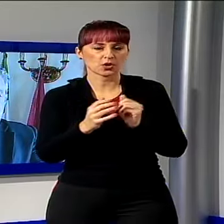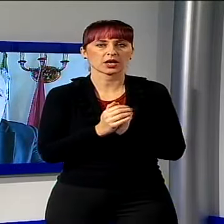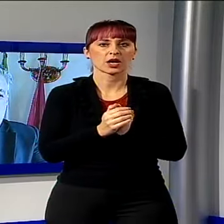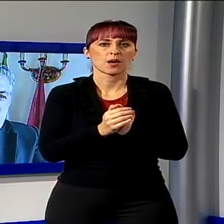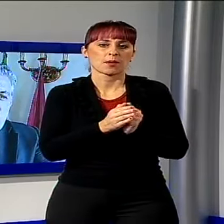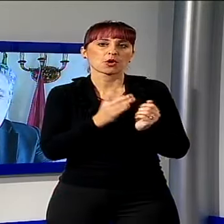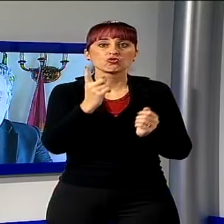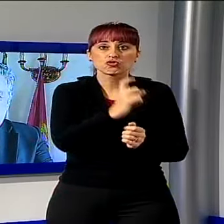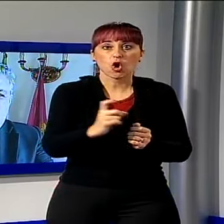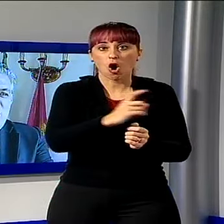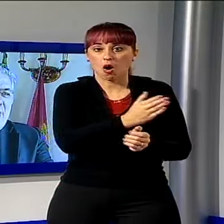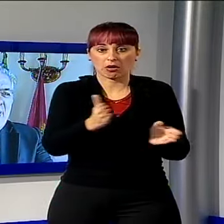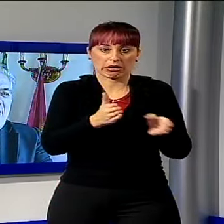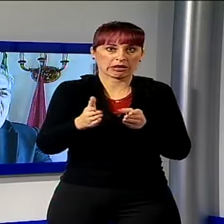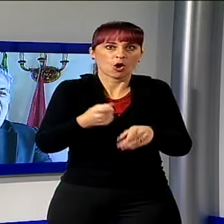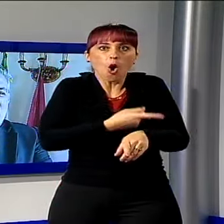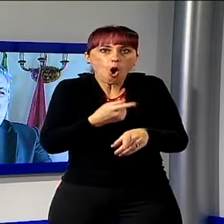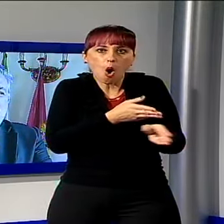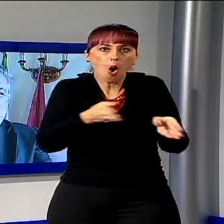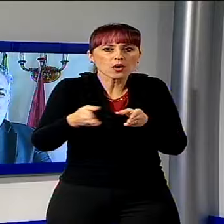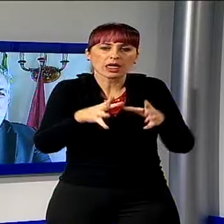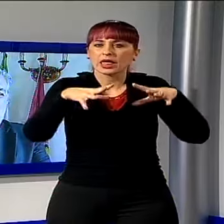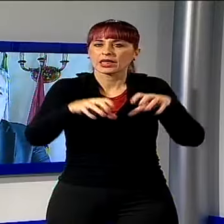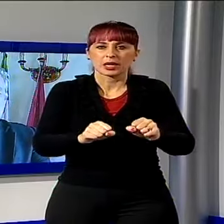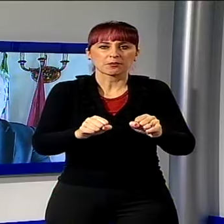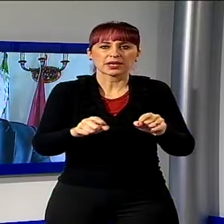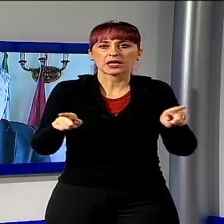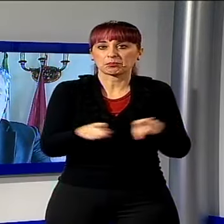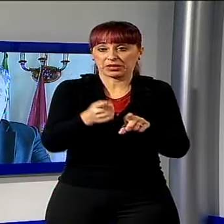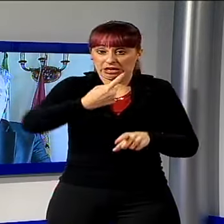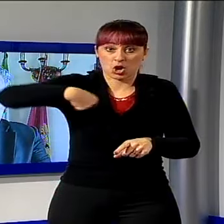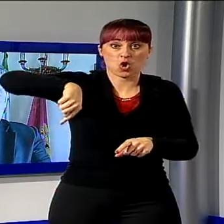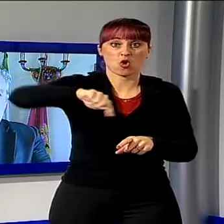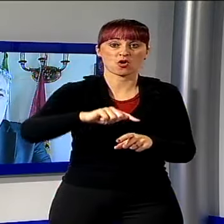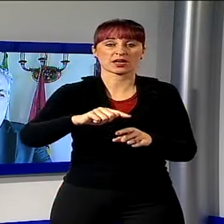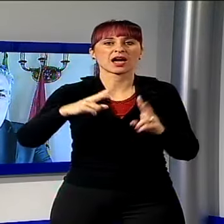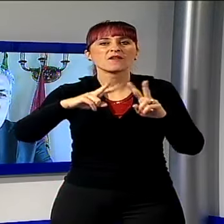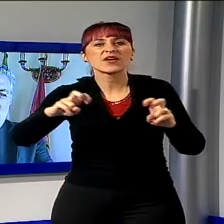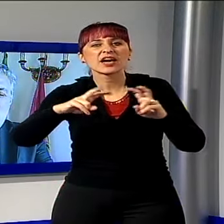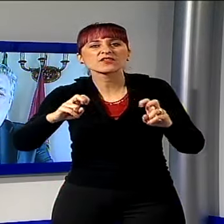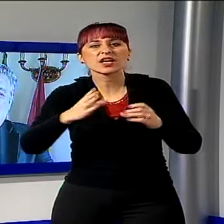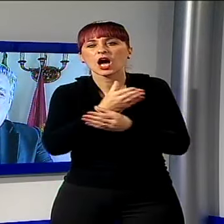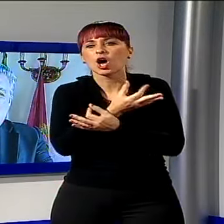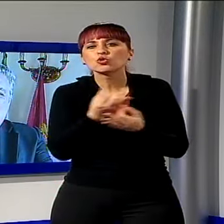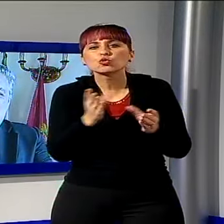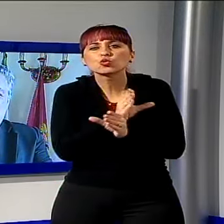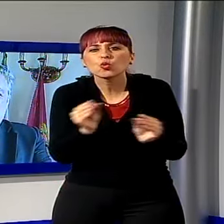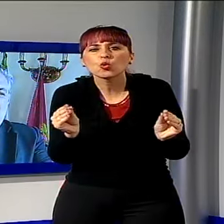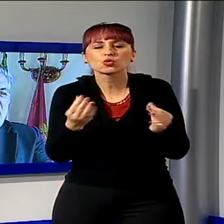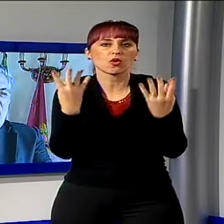questi giorni, in queste ore, sono impegnati come noi a verificare che tutto si svolga